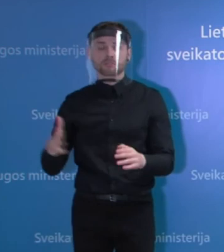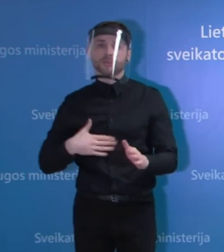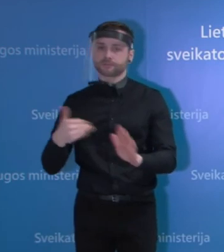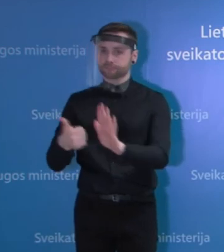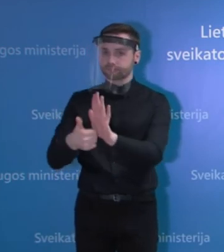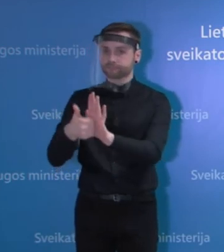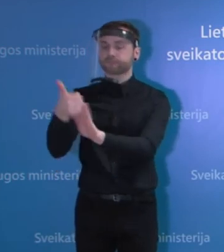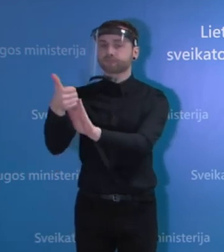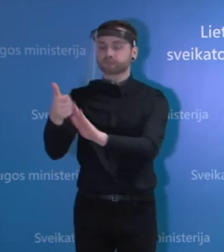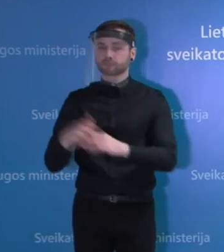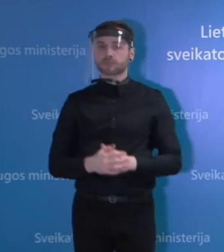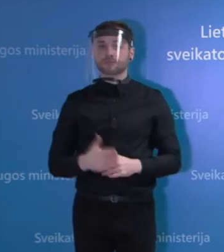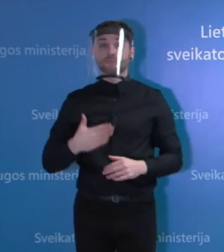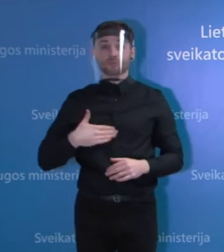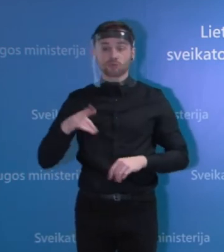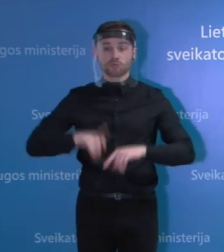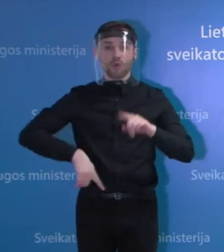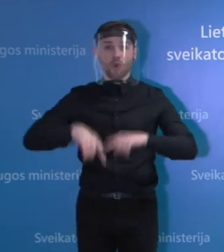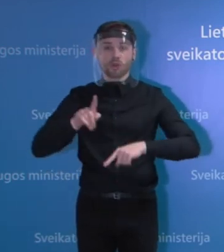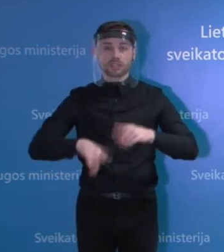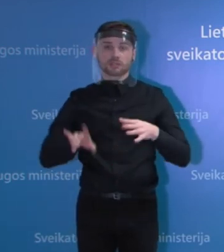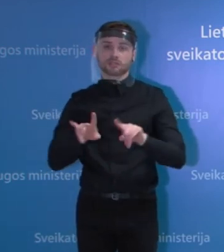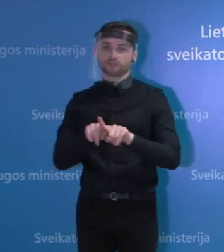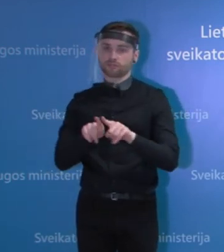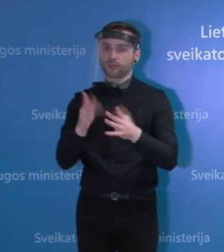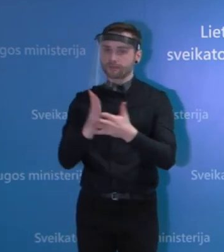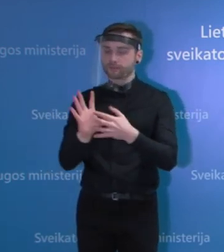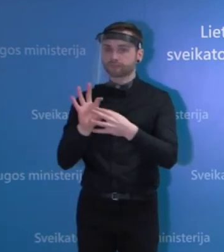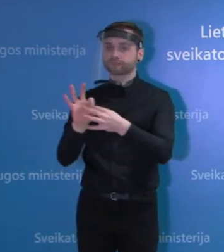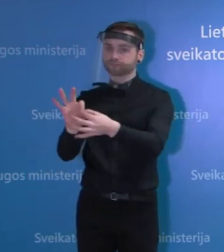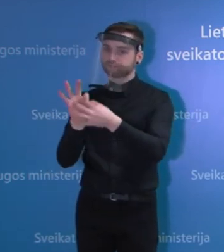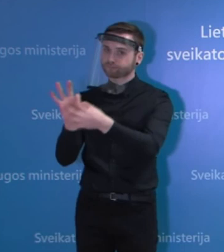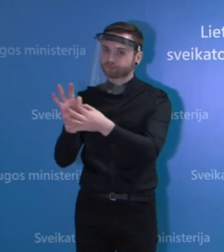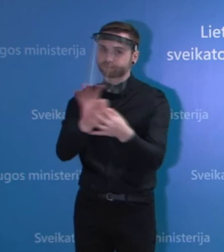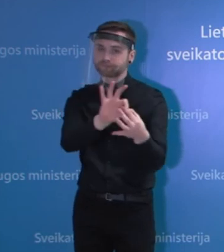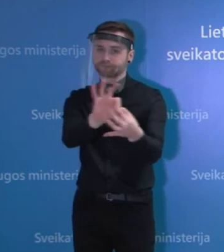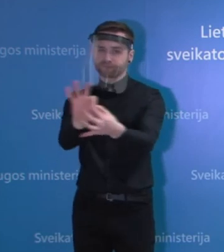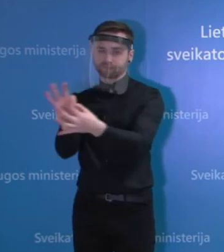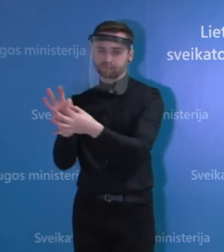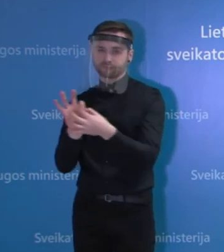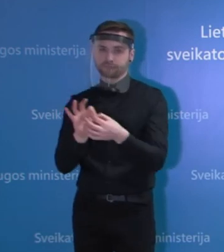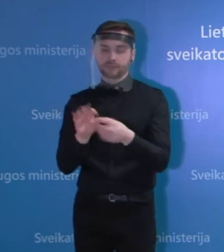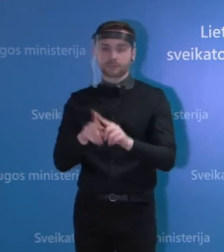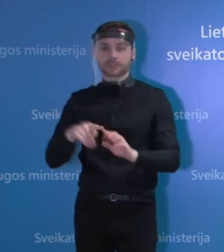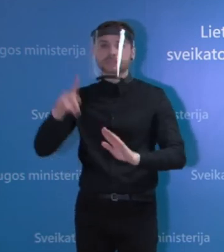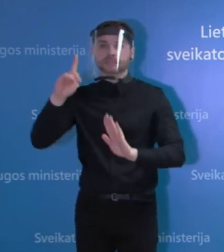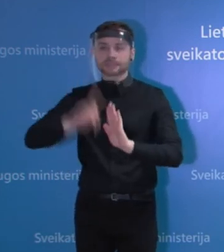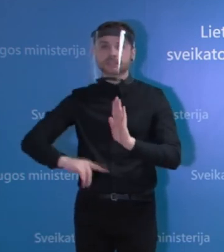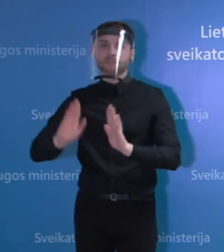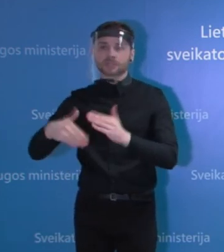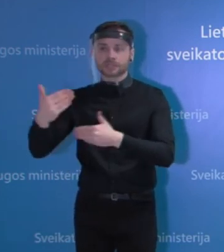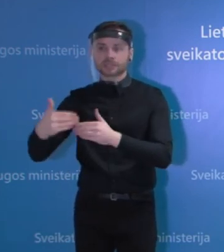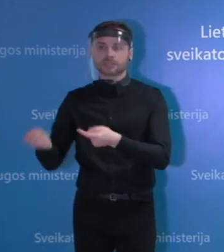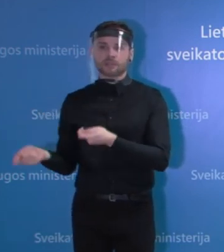mūsų diplomatai bendrauja, bendradarbiauja ir mes, na, tikimės mums palankių sprendimų.